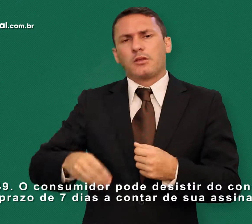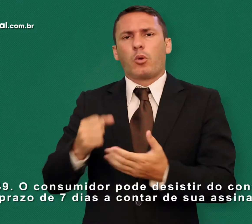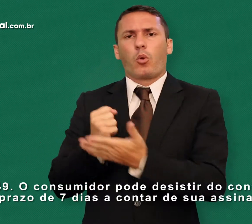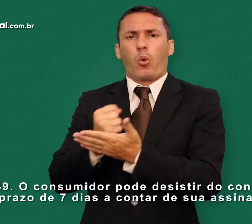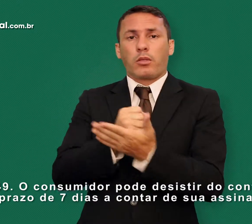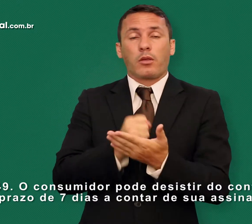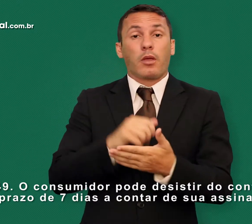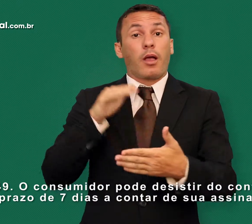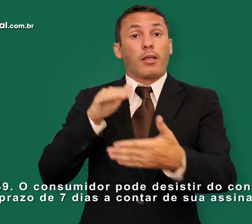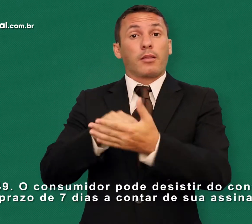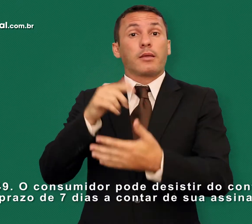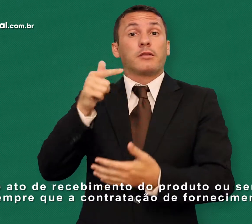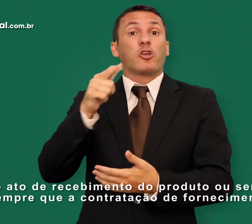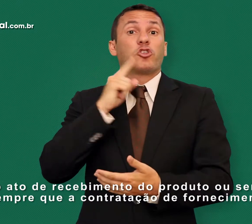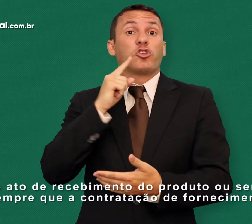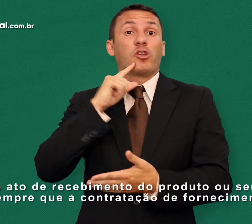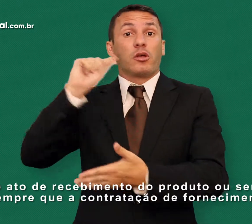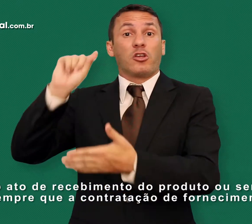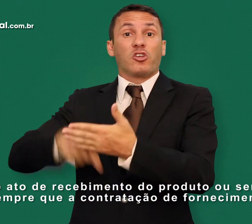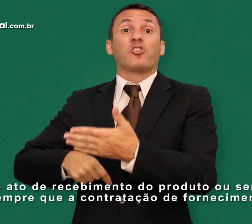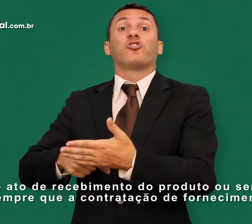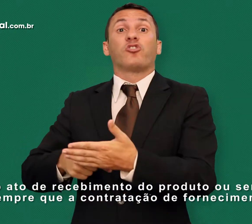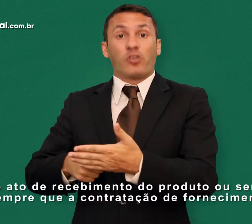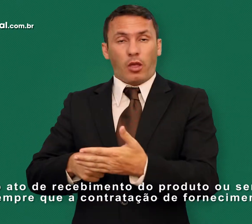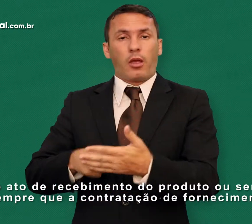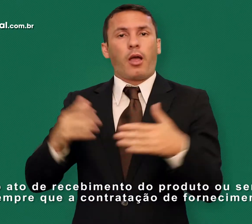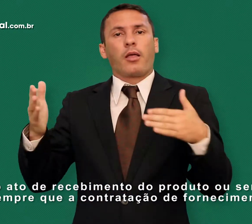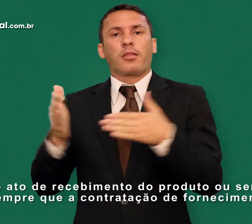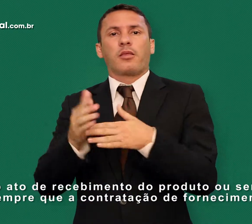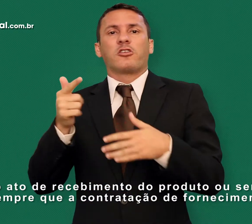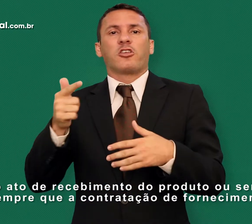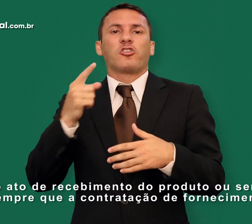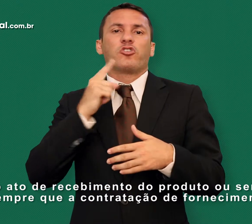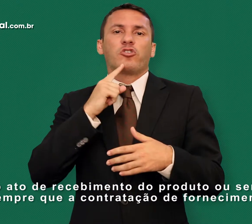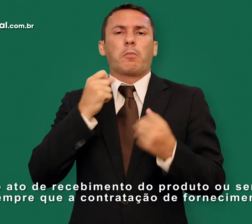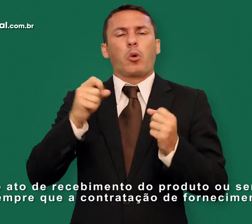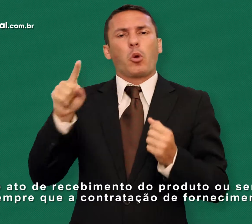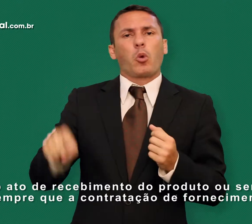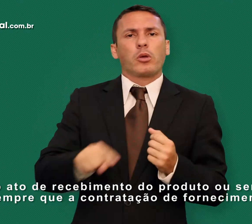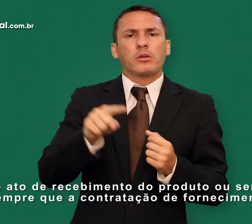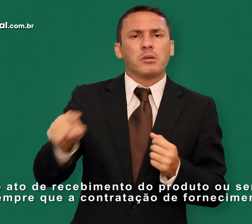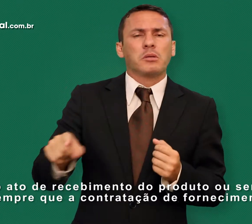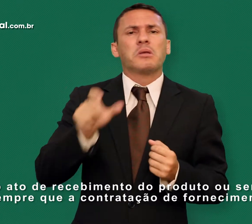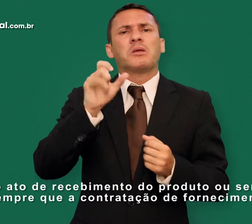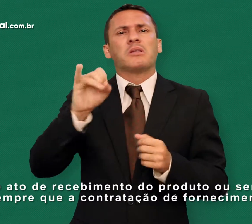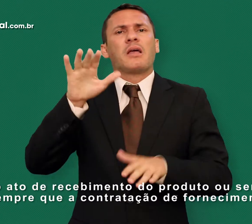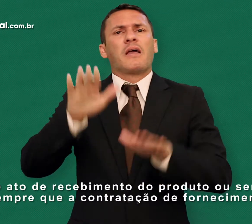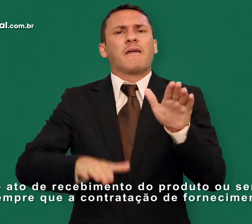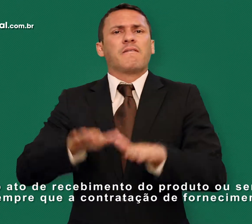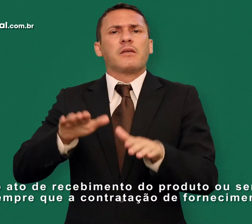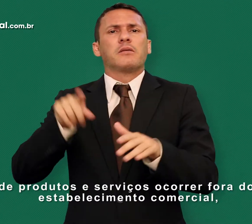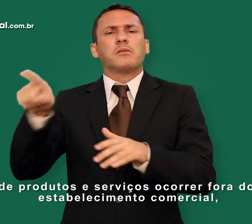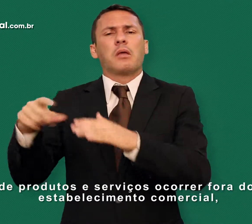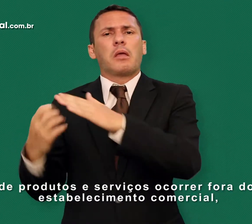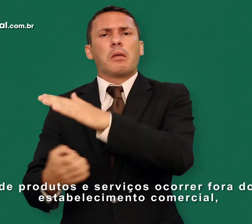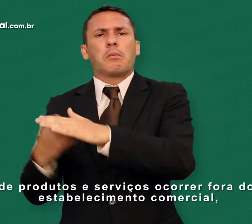a contar de sua assinatura ou do ato de recebimento do produto ou serviço, sempre que a contratação do fornecimento de produtos e